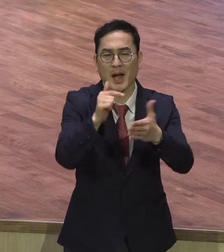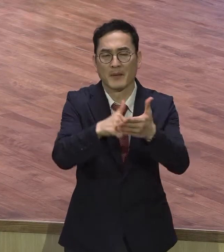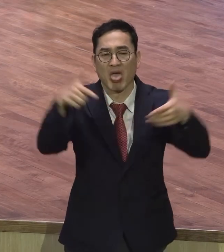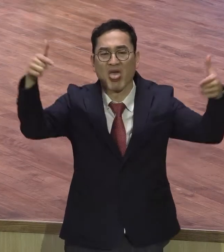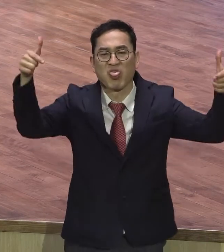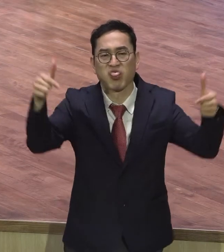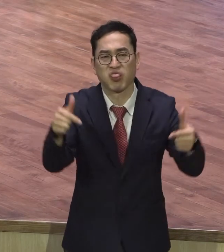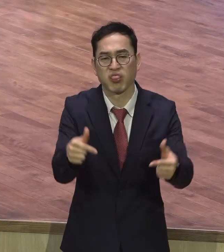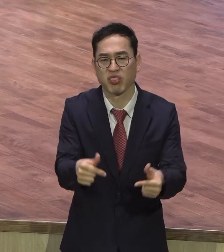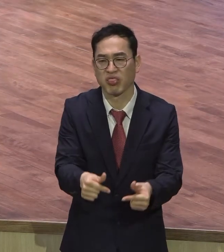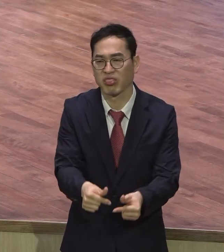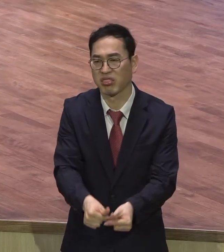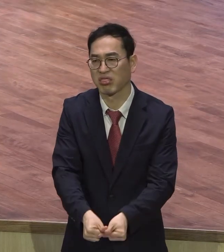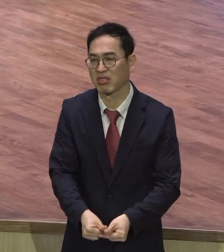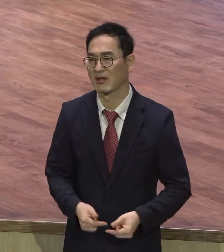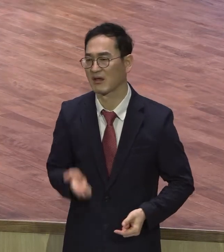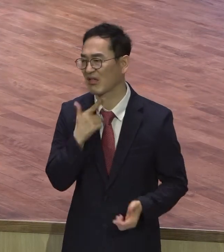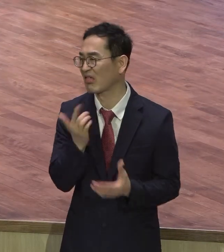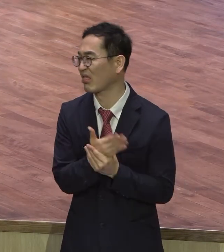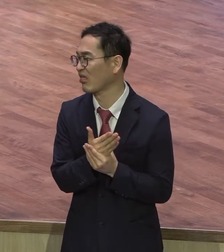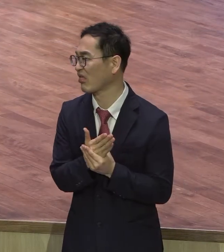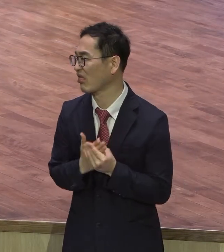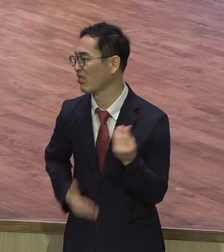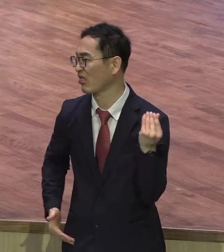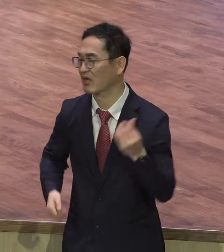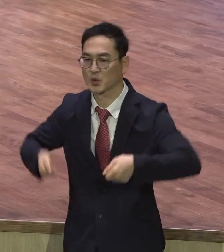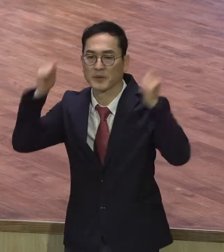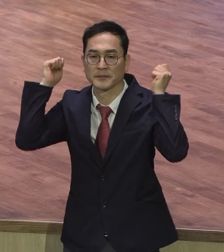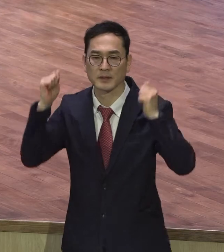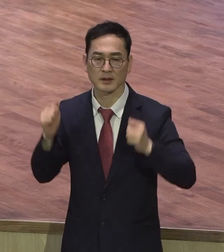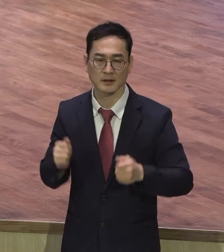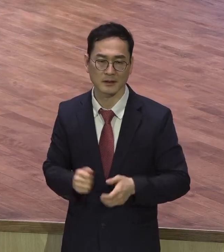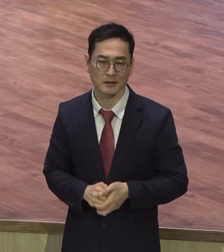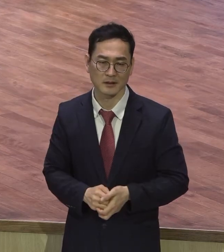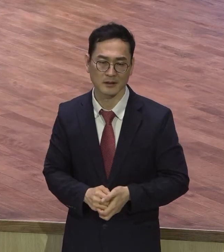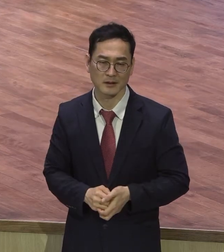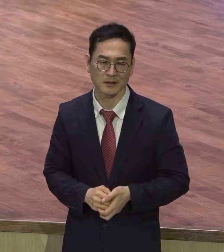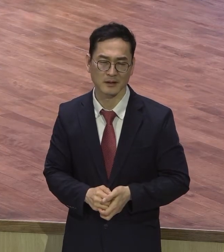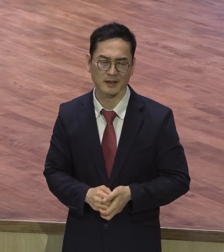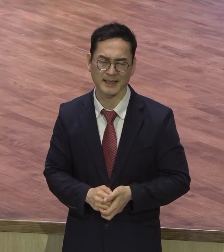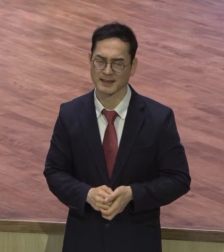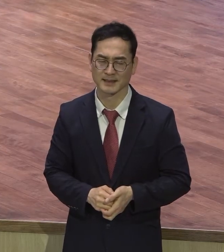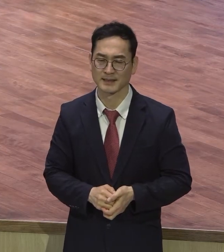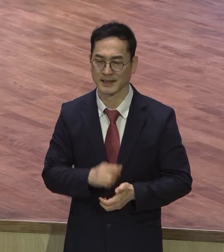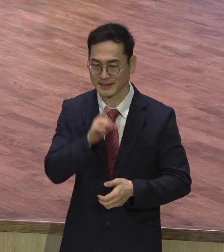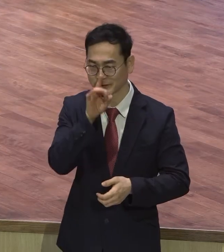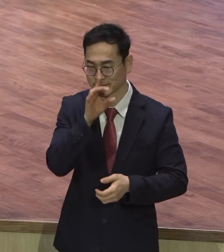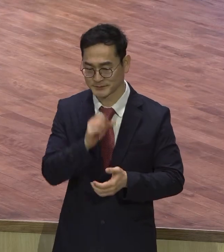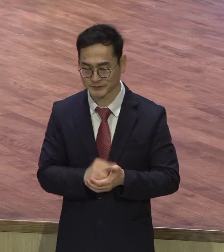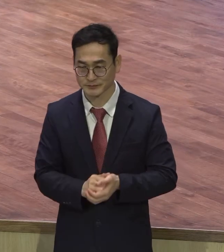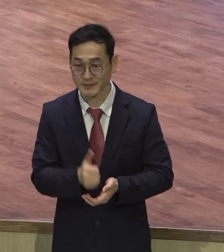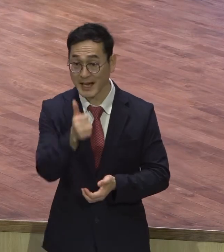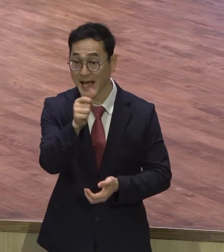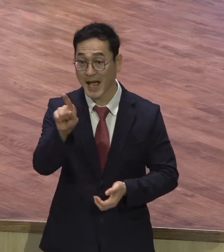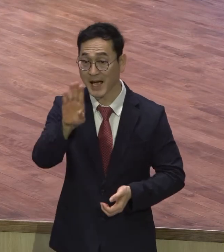그런 말이 있어요. 그게 잘못된 거죠. 선지자 에레미야와 동시에 살았던 이 하박국 선지자는